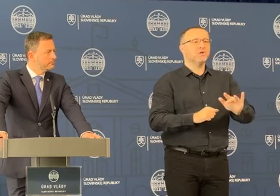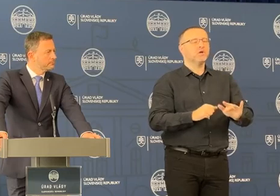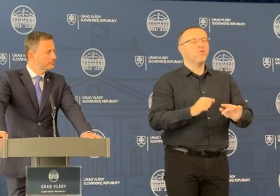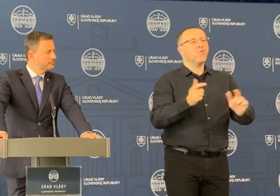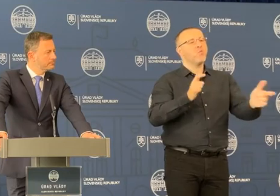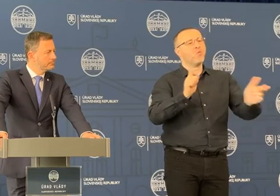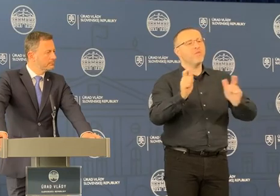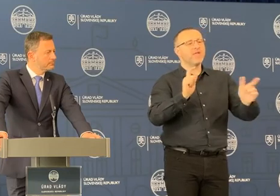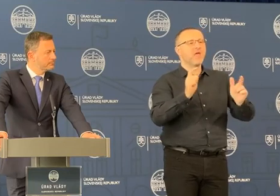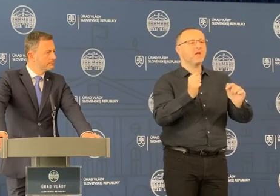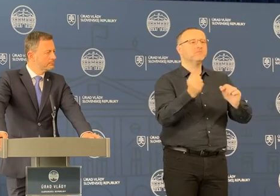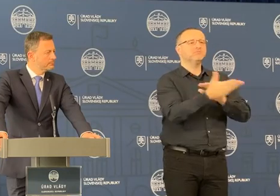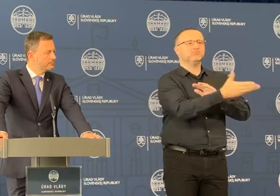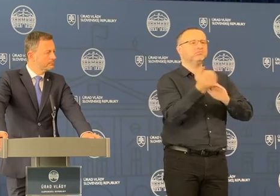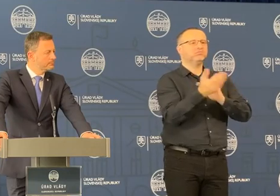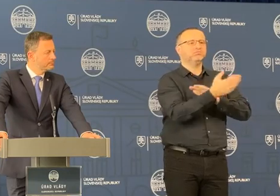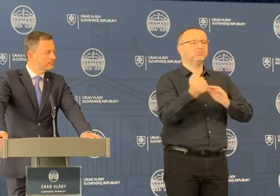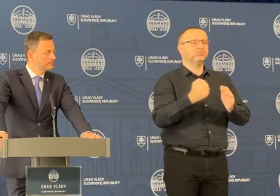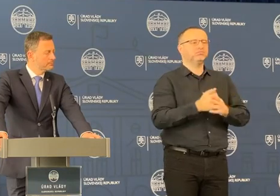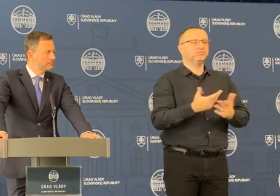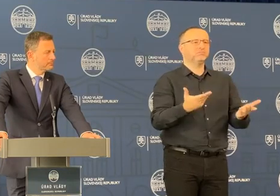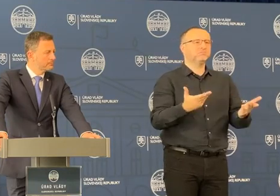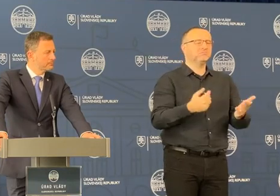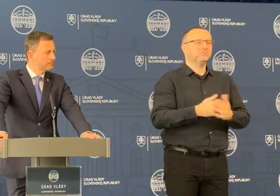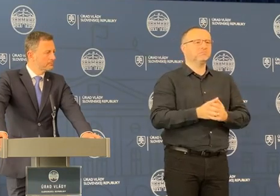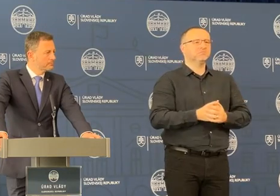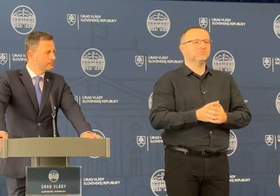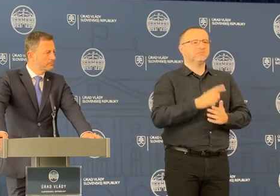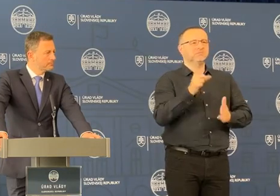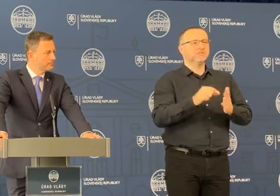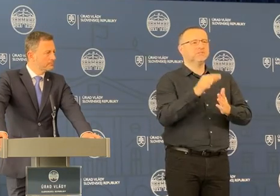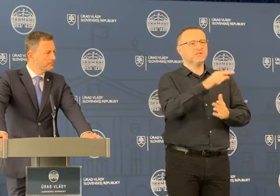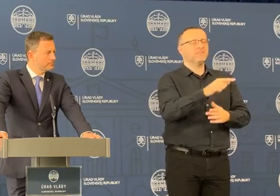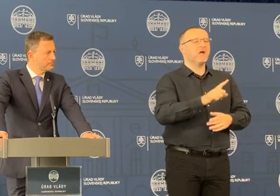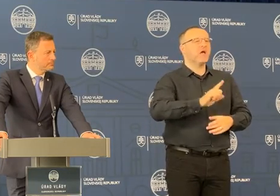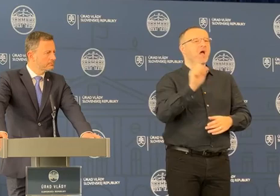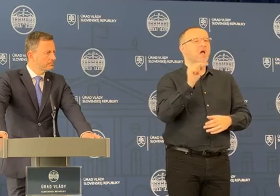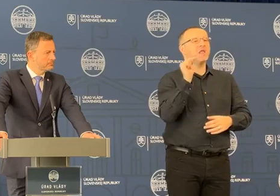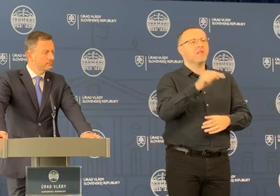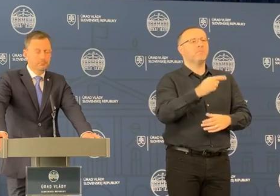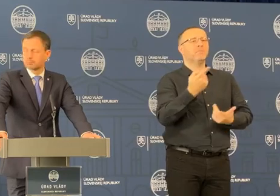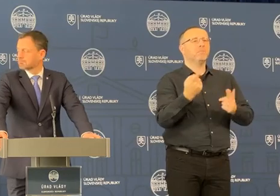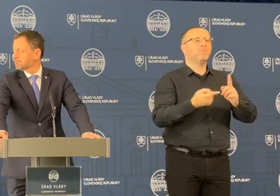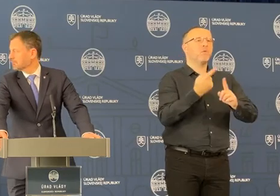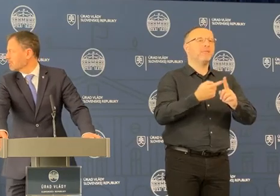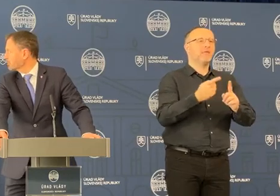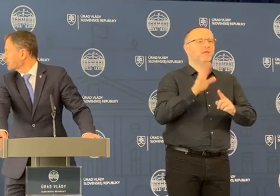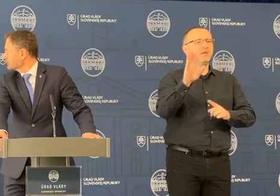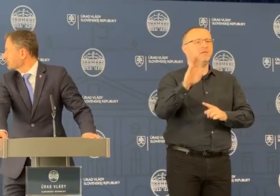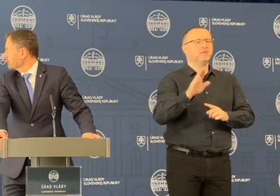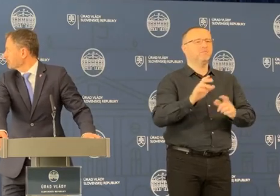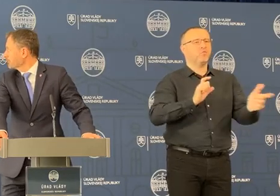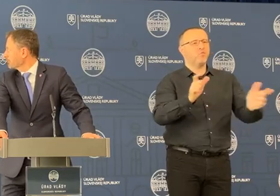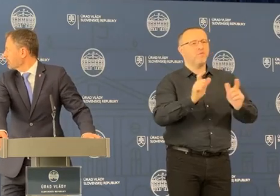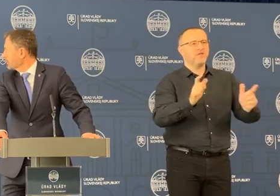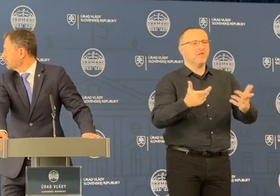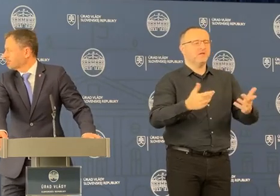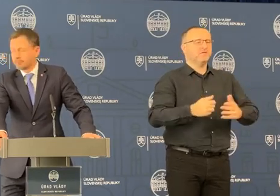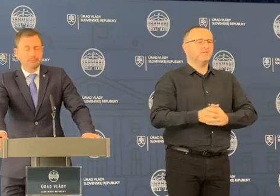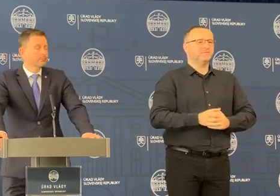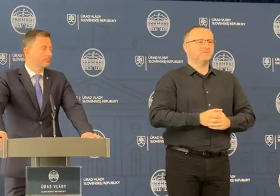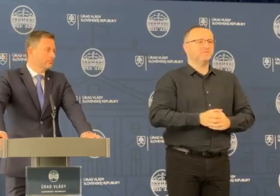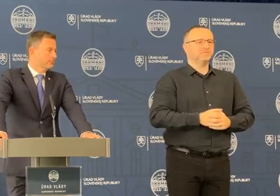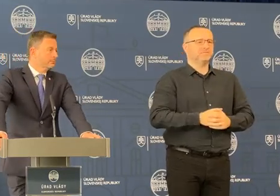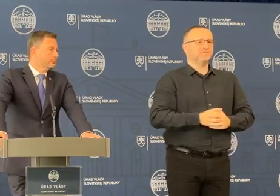úverové nástroje s tým, aké tam budú napríklad podmienky pre nich, ak sa dá k tomu nejak